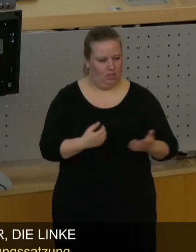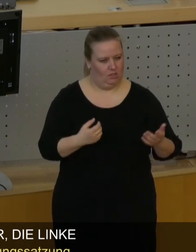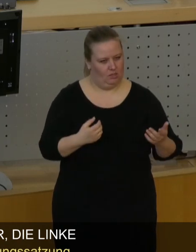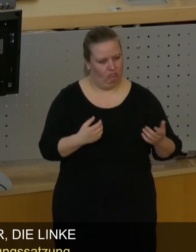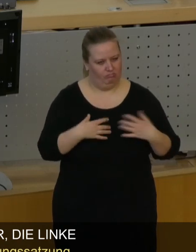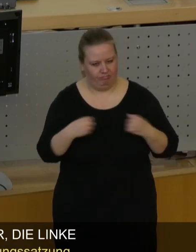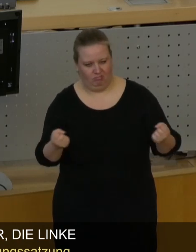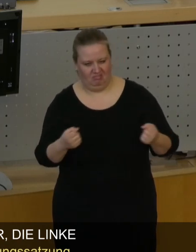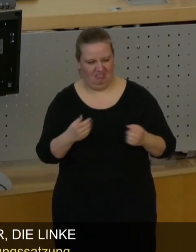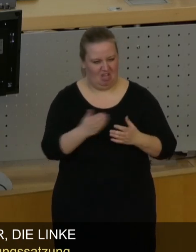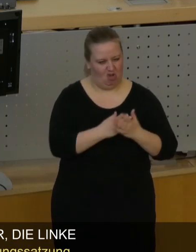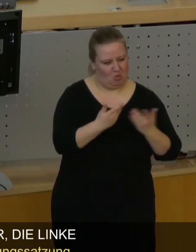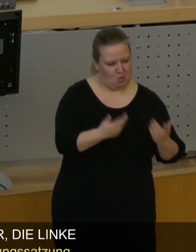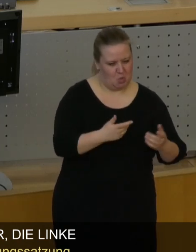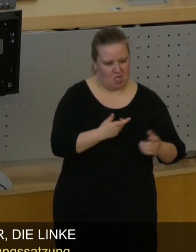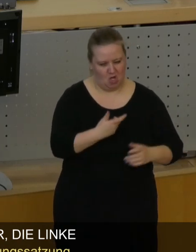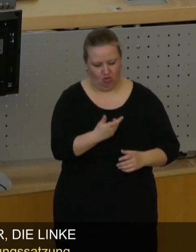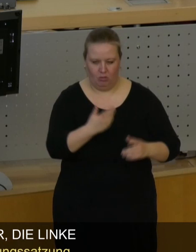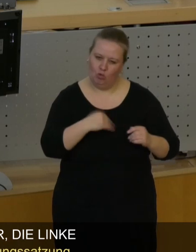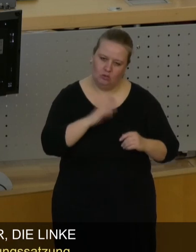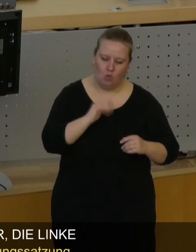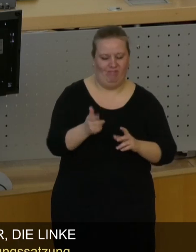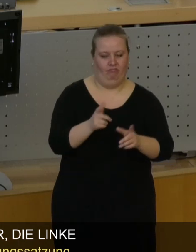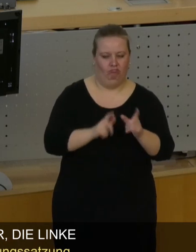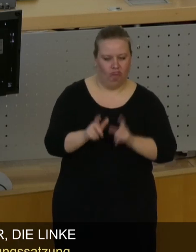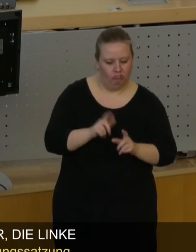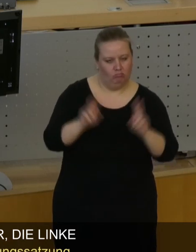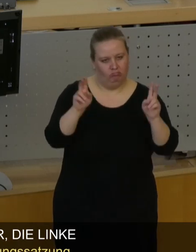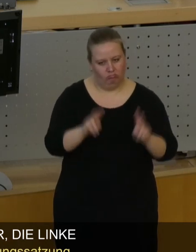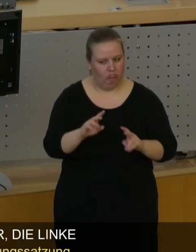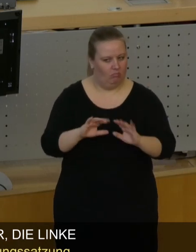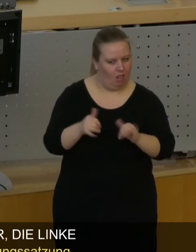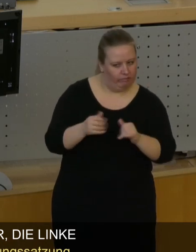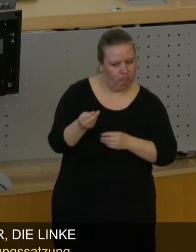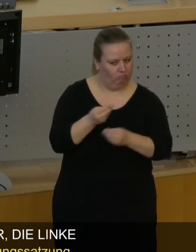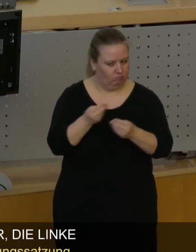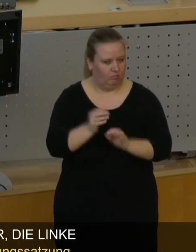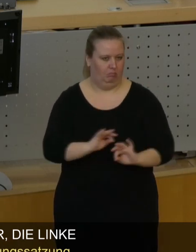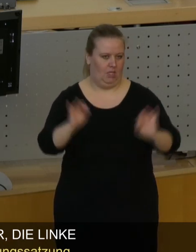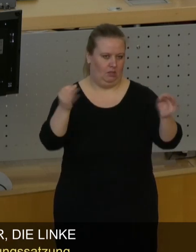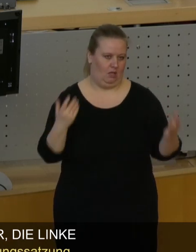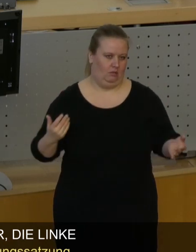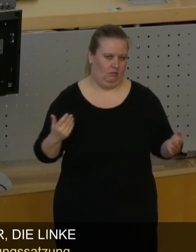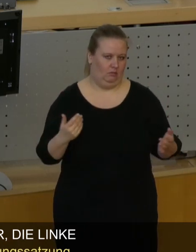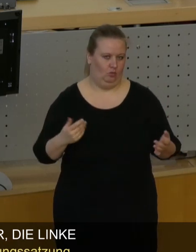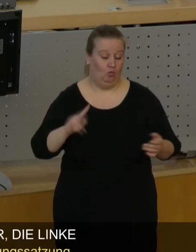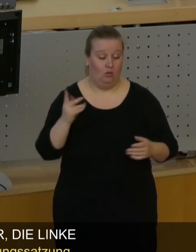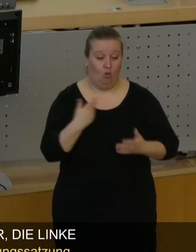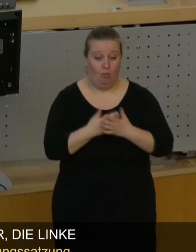einzelnen Entscheidungen vorzubeugen und abzubauen zu helfen. Und eben auch